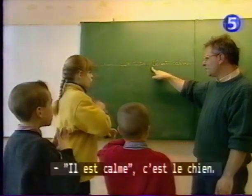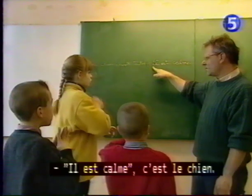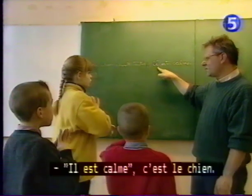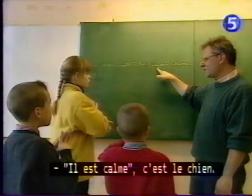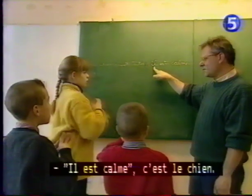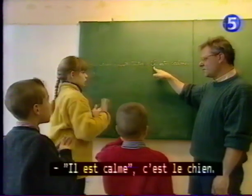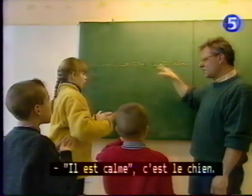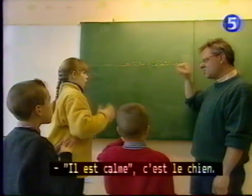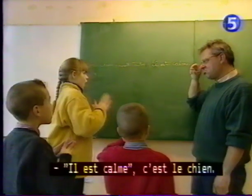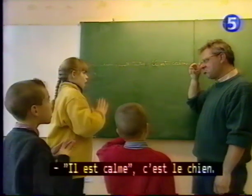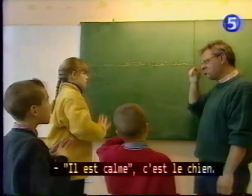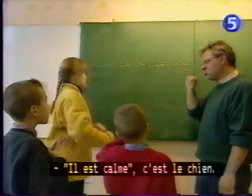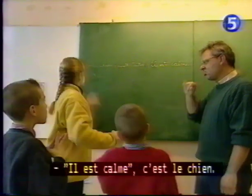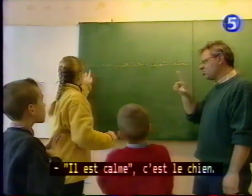Il est calme, c'est le chien.